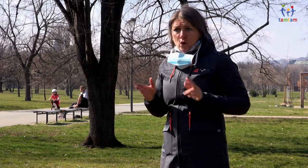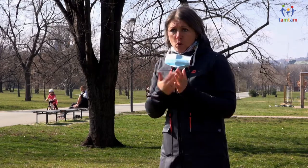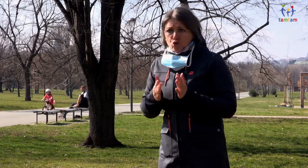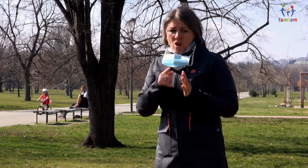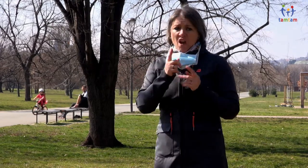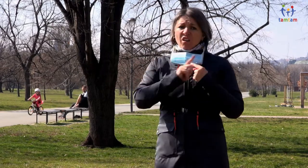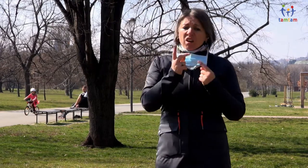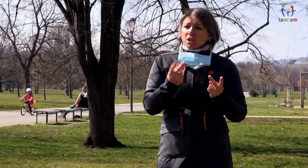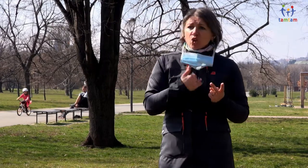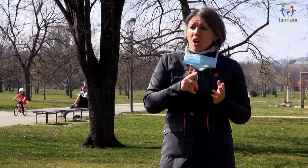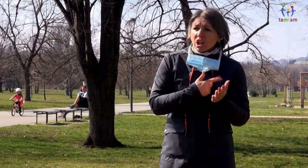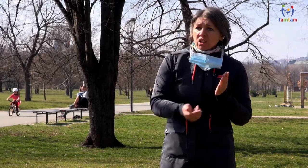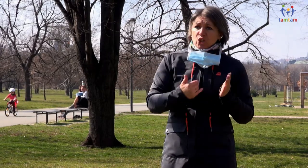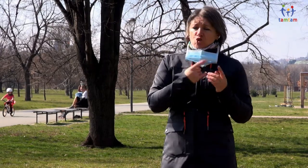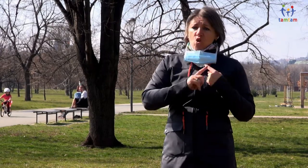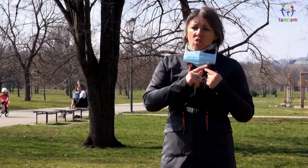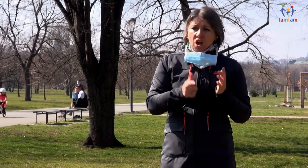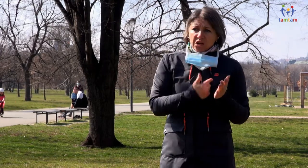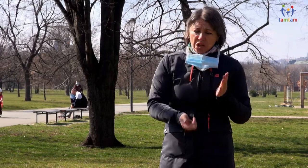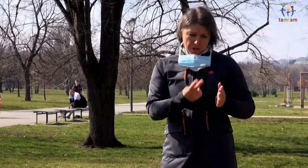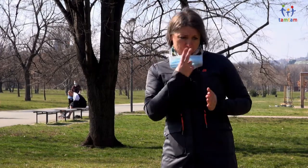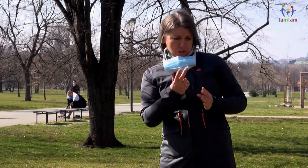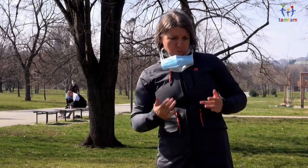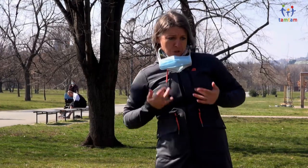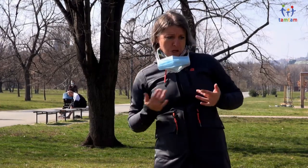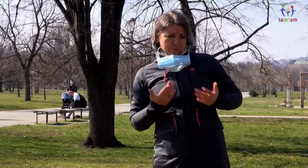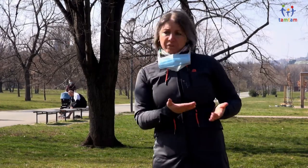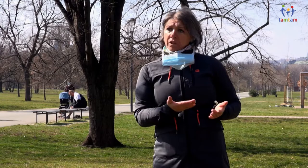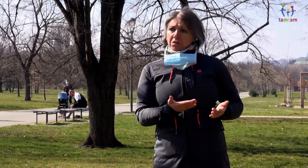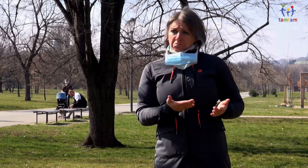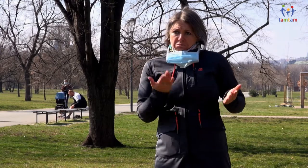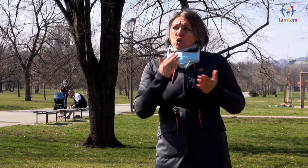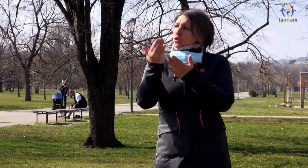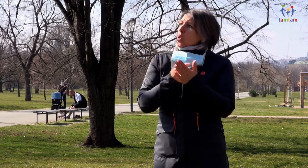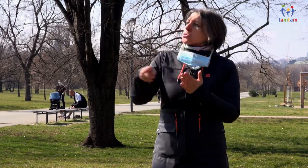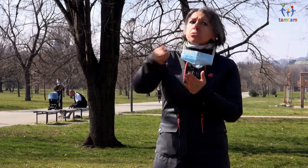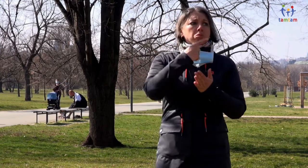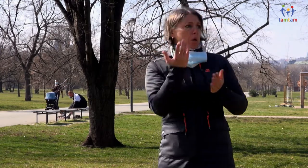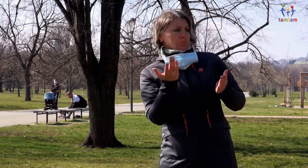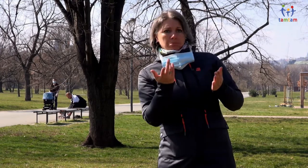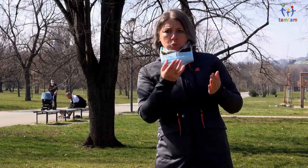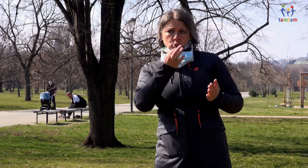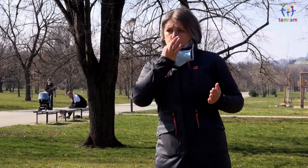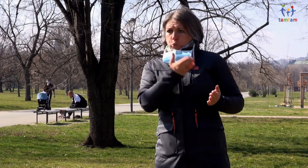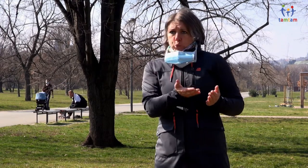dlouho doma, aby jsme věděli, že třeba se u něj ta nemoc nerozvinula nebo nepřišlo do kontaktu s rizikovými osobami,